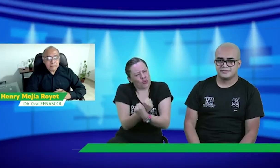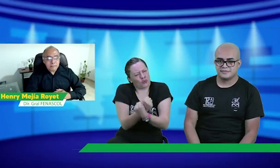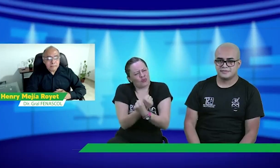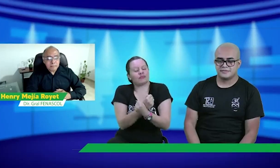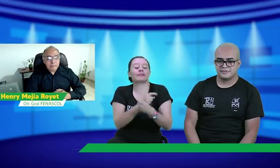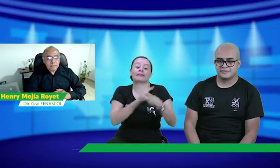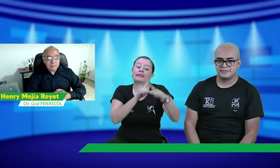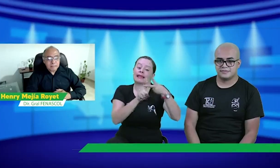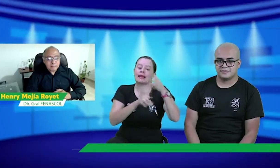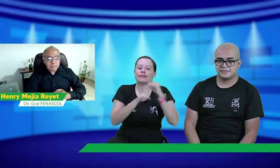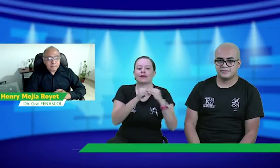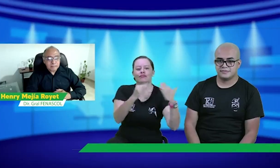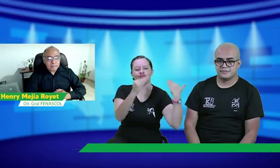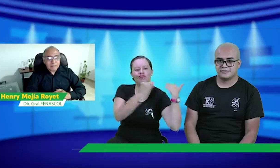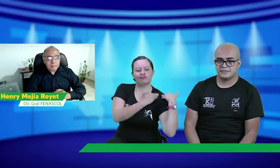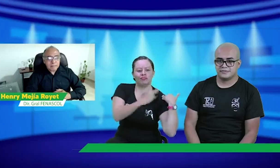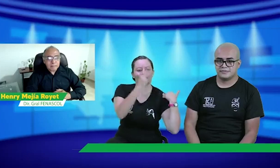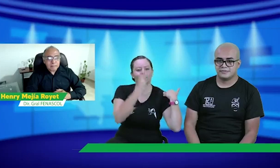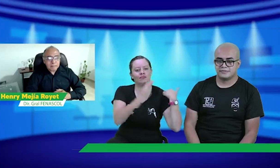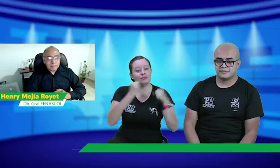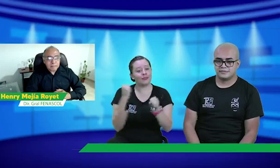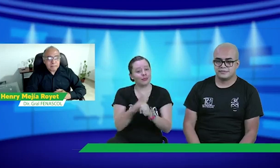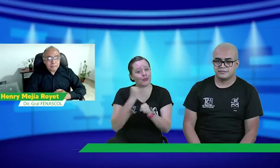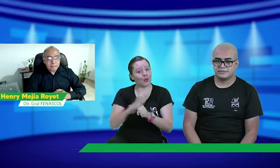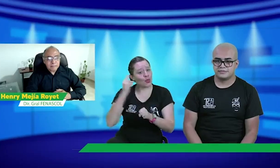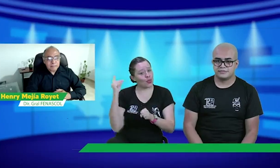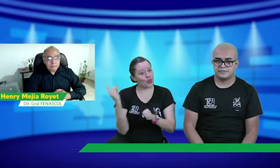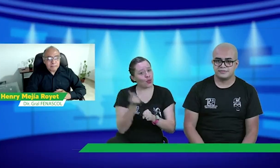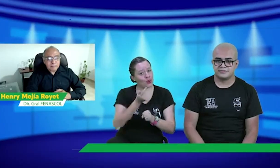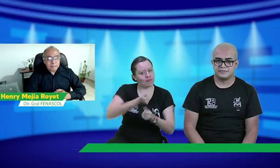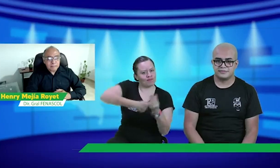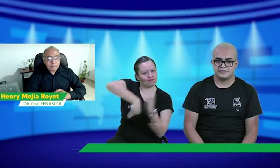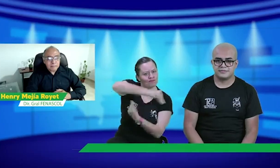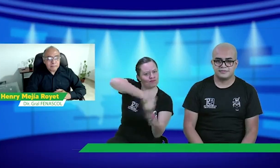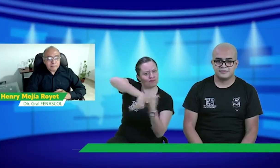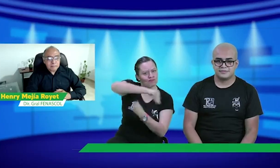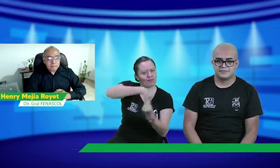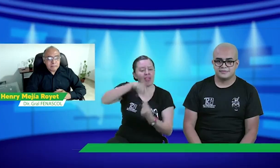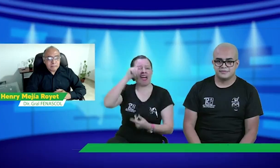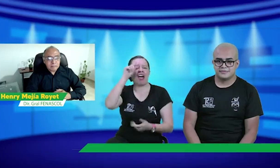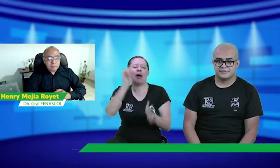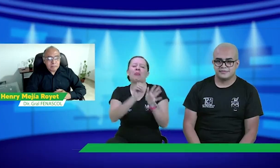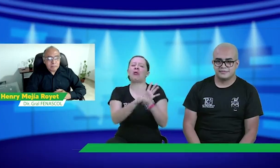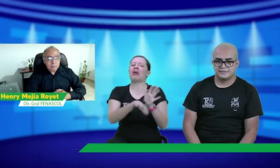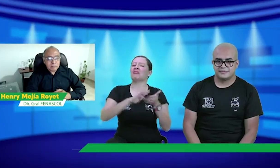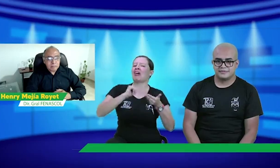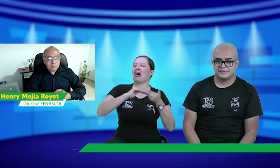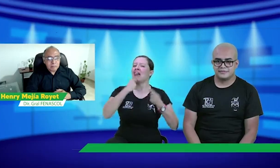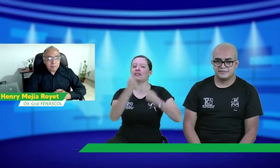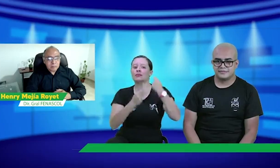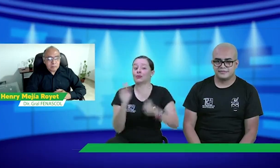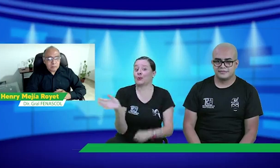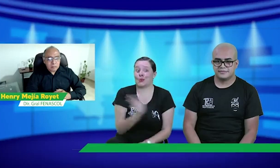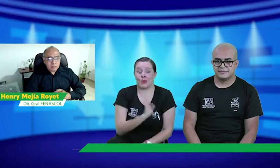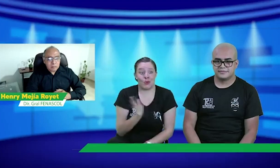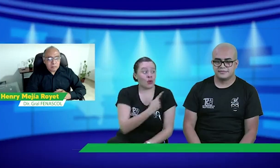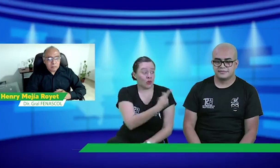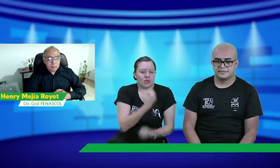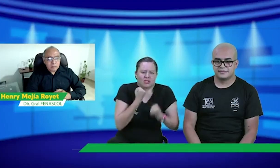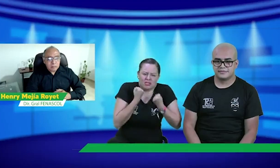su negocio, tenerle amor al negocio y, pues, mucha responsabilidad y compromiso. un trabajo duro con las cuentas, no simplemente esto es